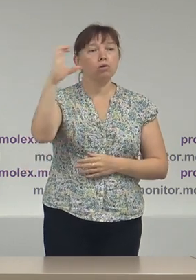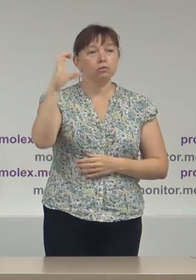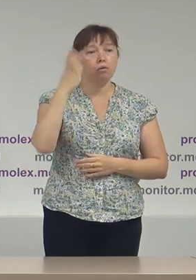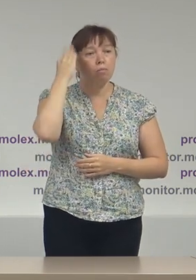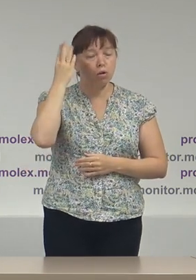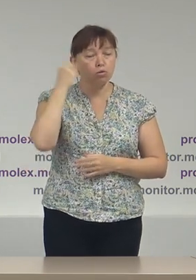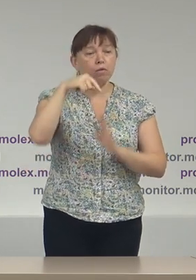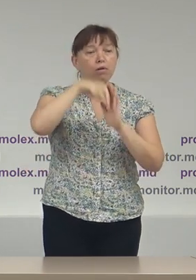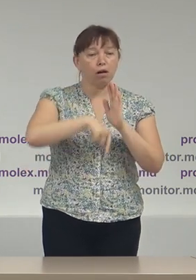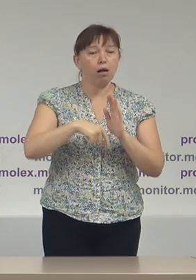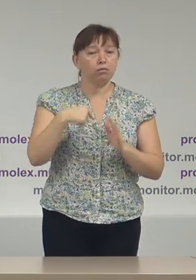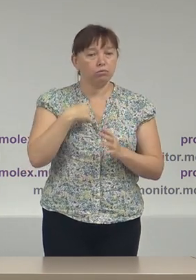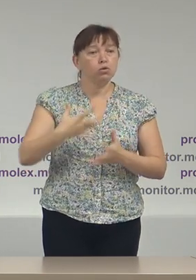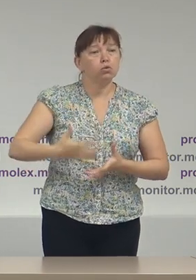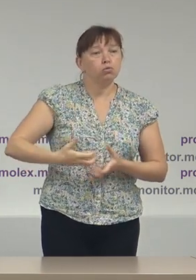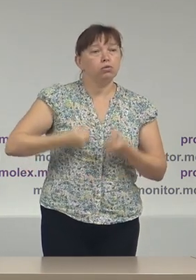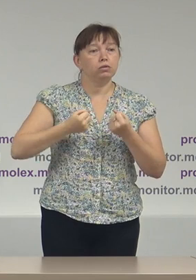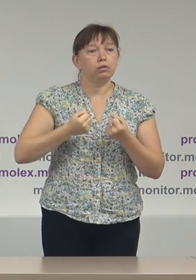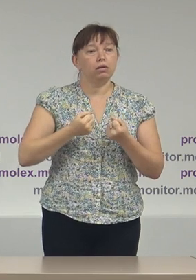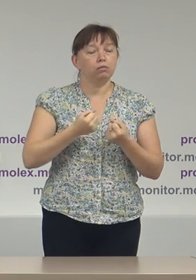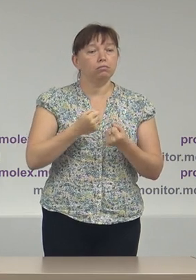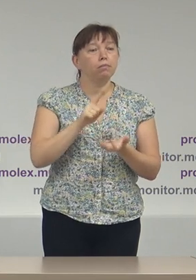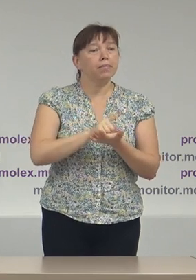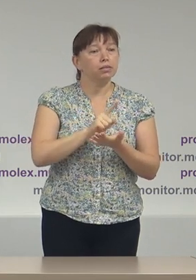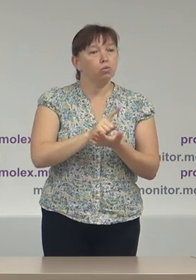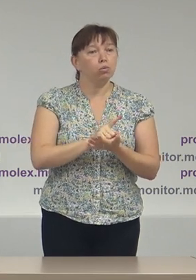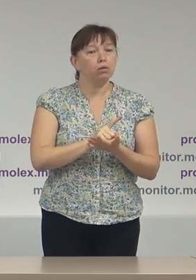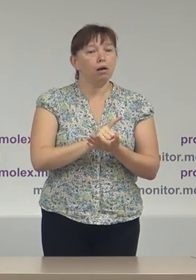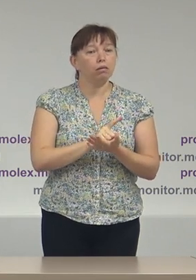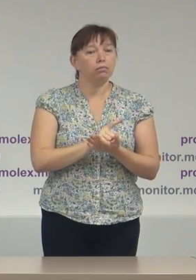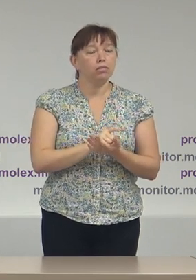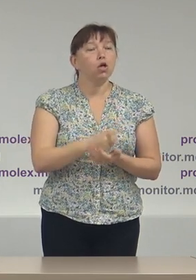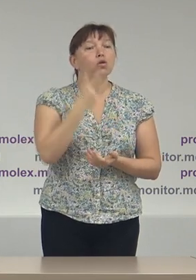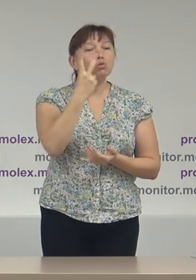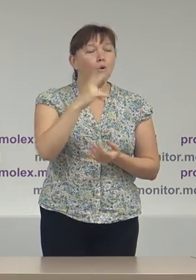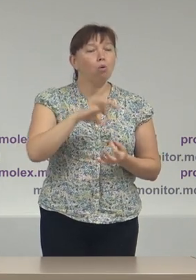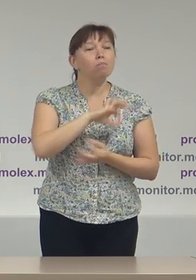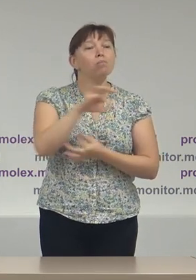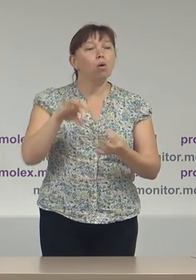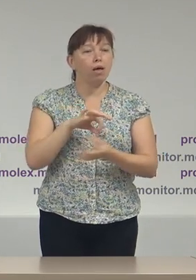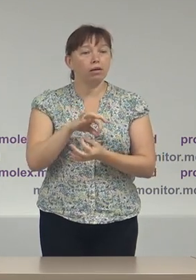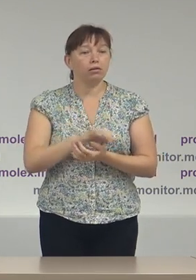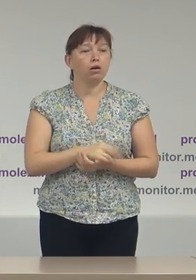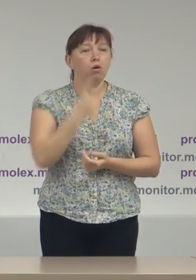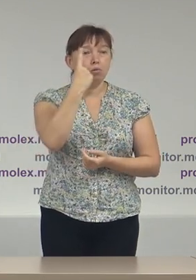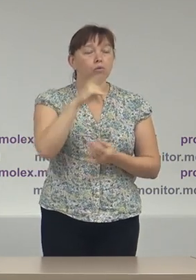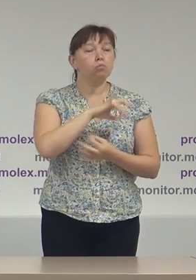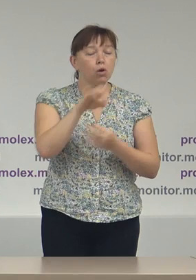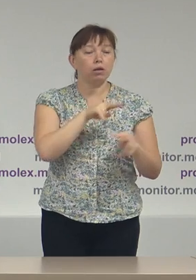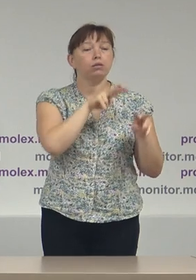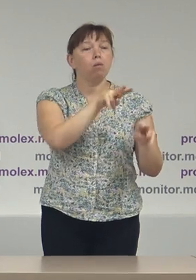care susțină misiunea prin două proiecte. Un proiect legat de